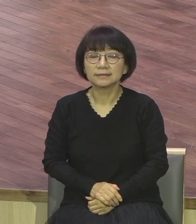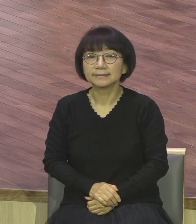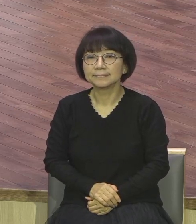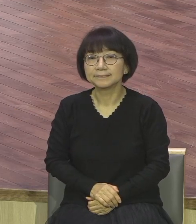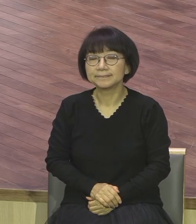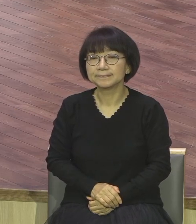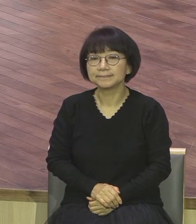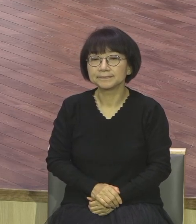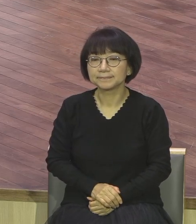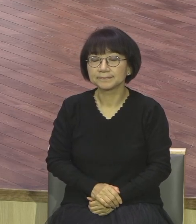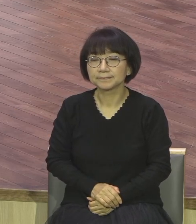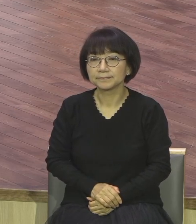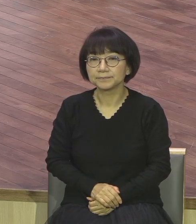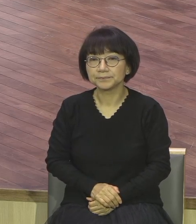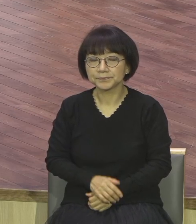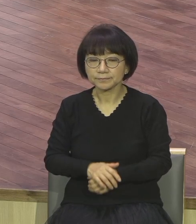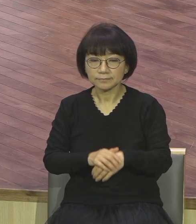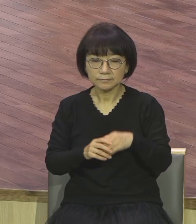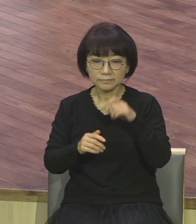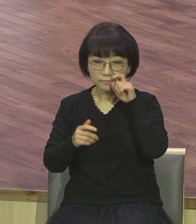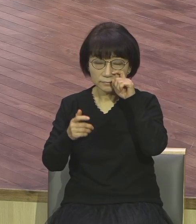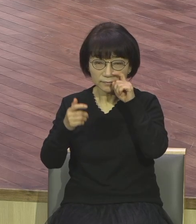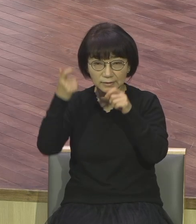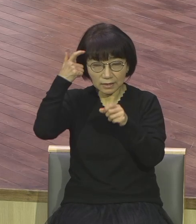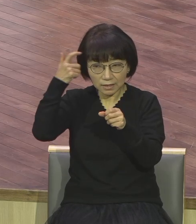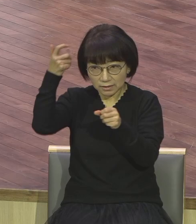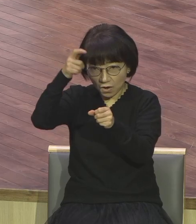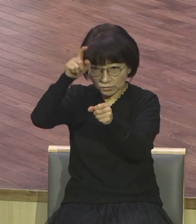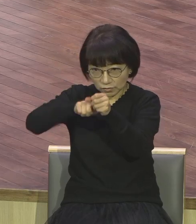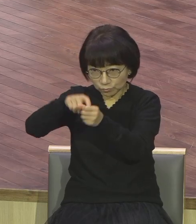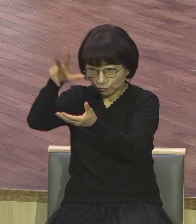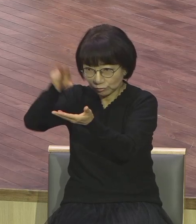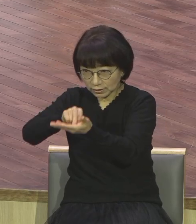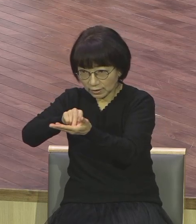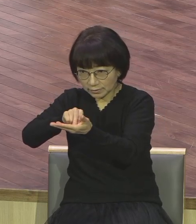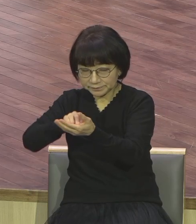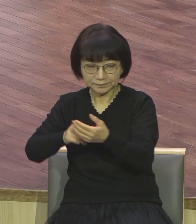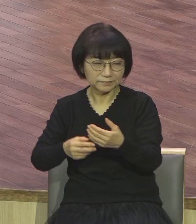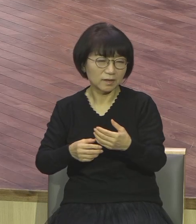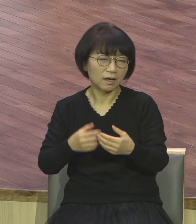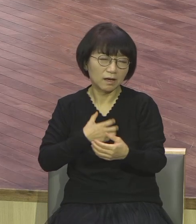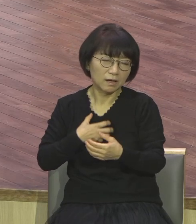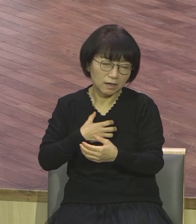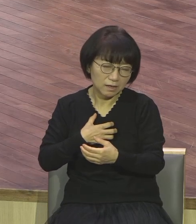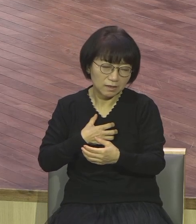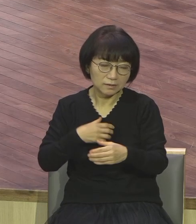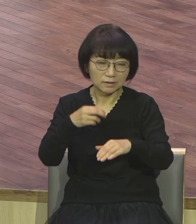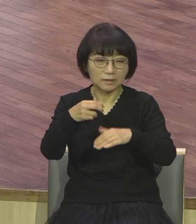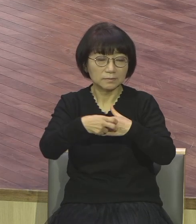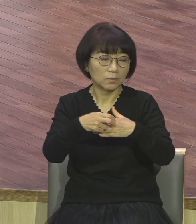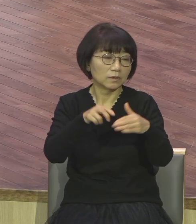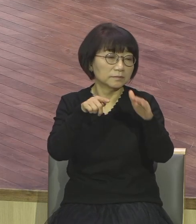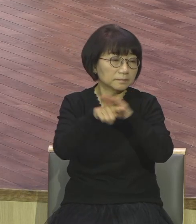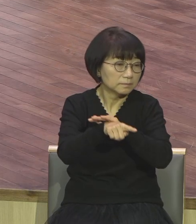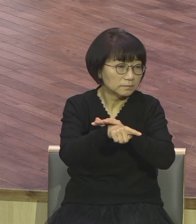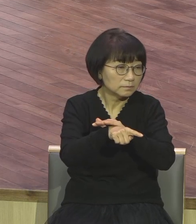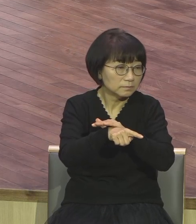이 영적 문제는요 병원에 가도 드러나지 않아요 이게 문제예요 병원 가도 드러나지 않습니다 그렇기 때문에